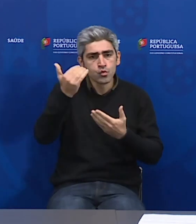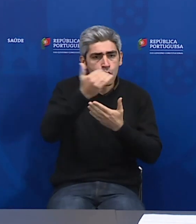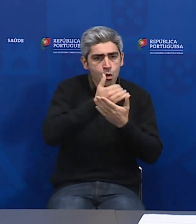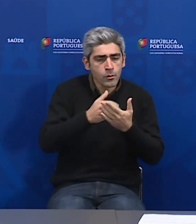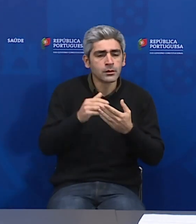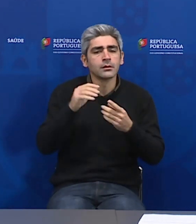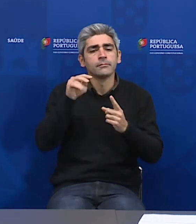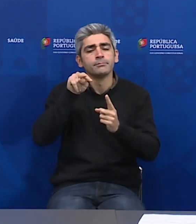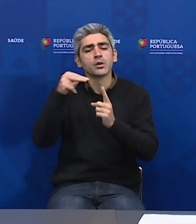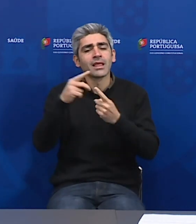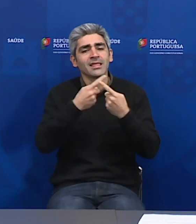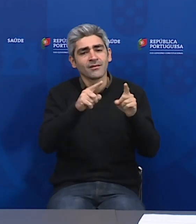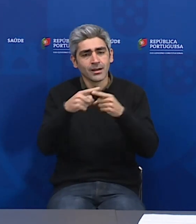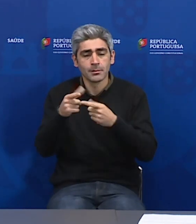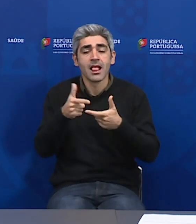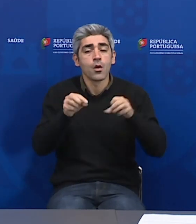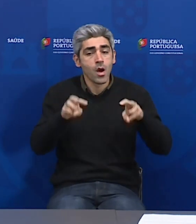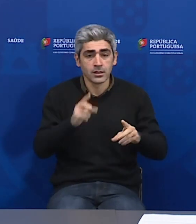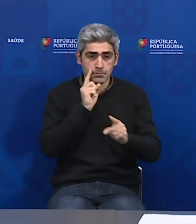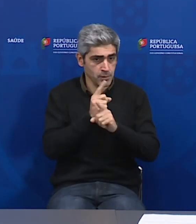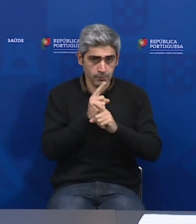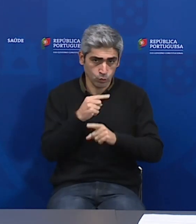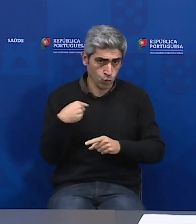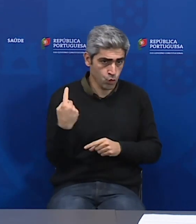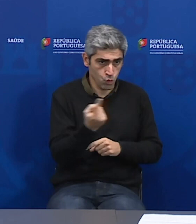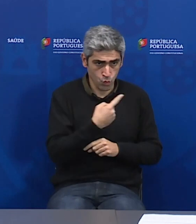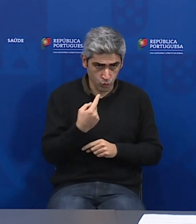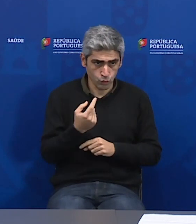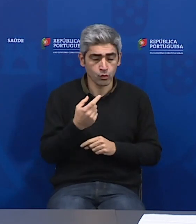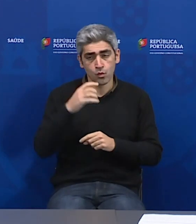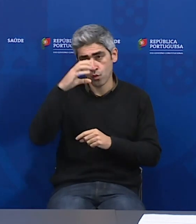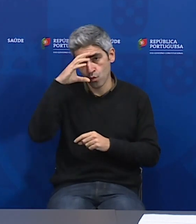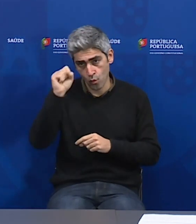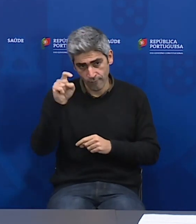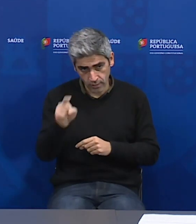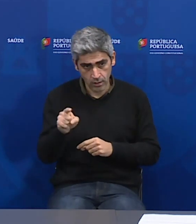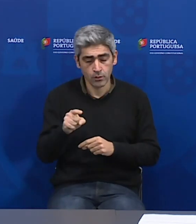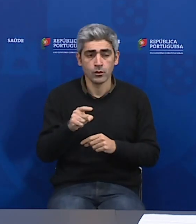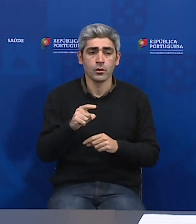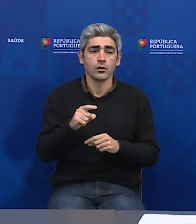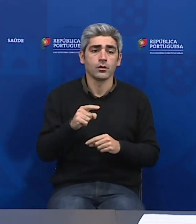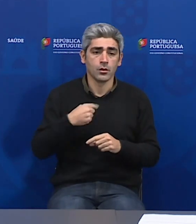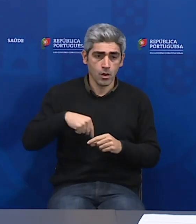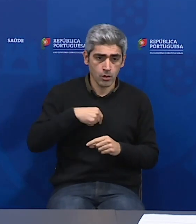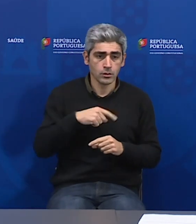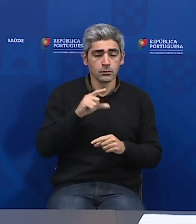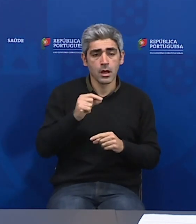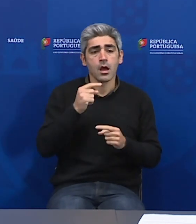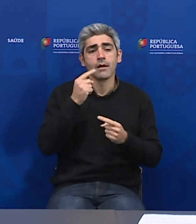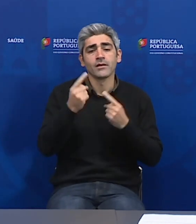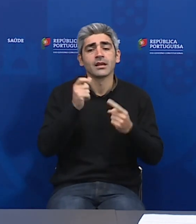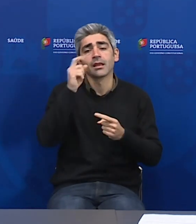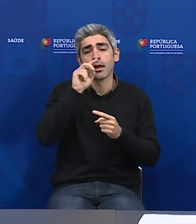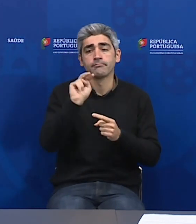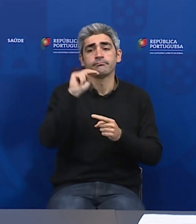perspectivas diferentes, mas estamos todos a falar da mesma linguagem, agentes do Governo, e estamos a falar e por vezes quem